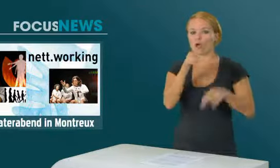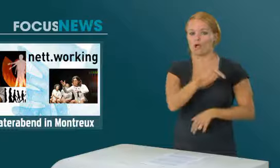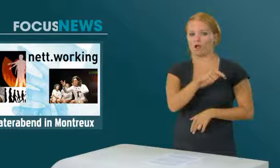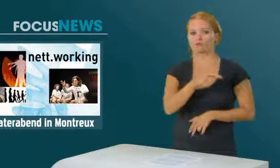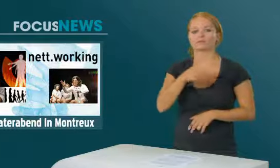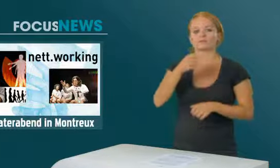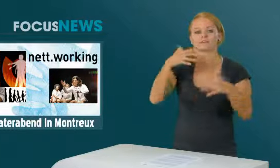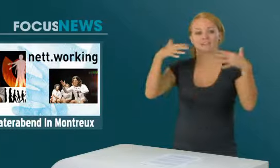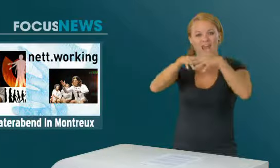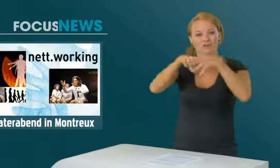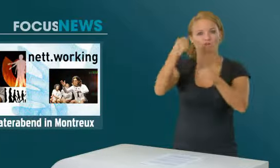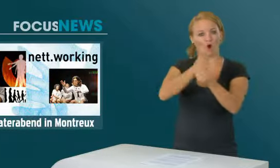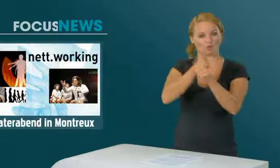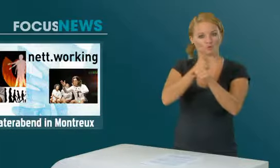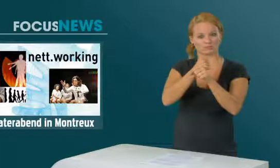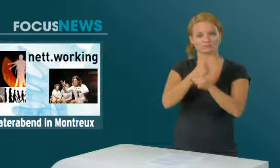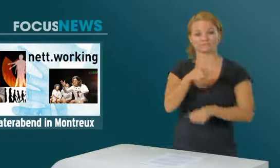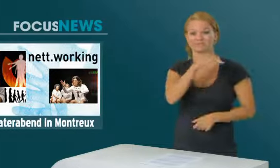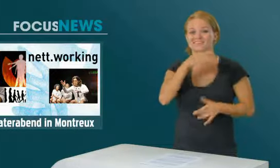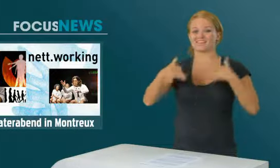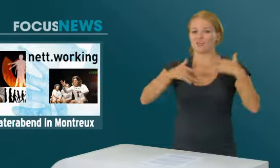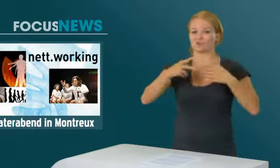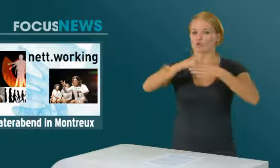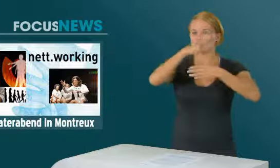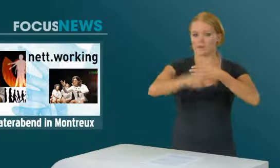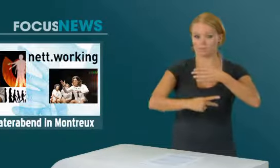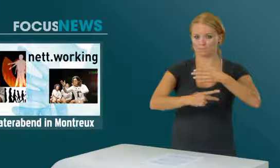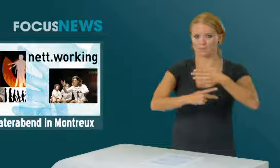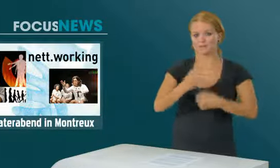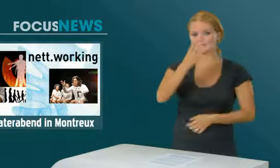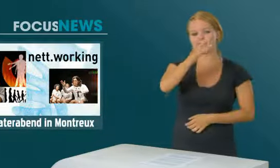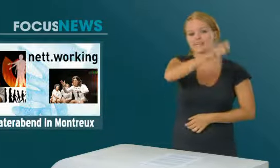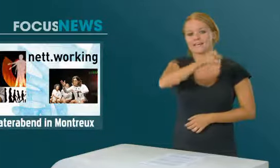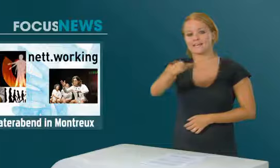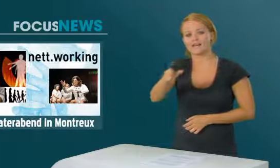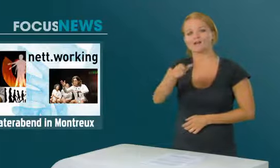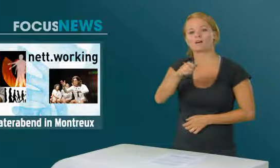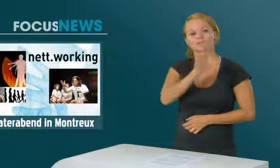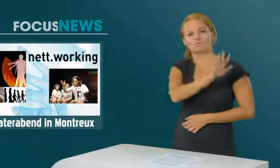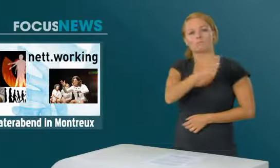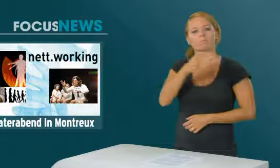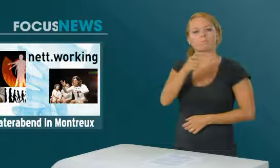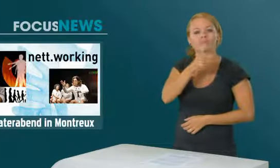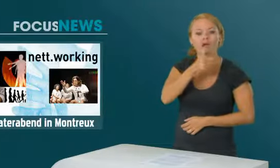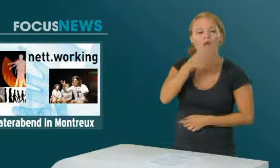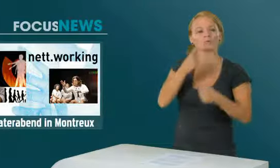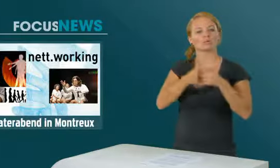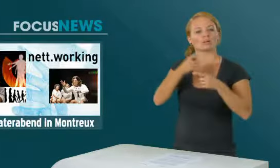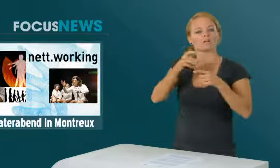von der Theatergruppe Theatertraum das Stück «Networking» aufgeführt. Das Theaterkonzept zeigt, wie vier Menschen in